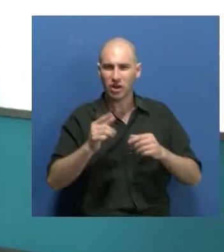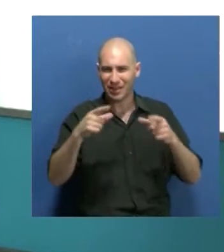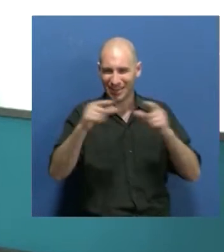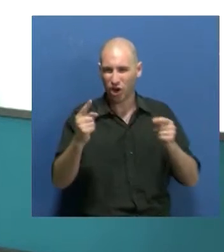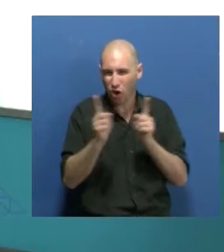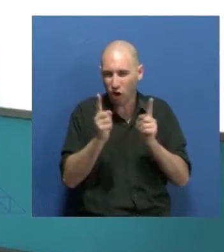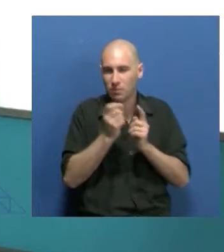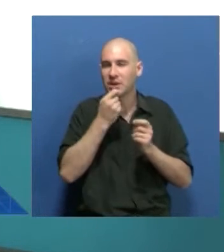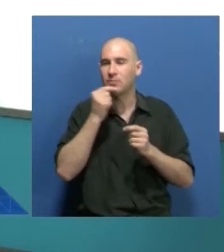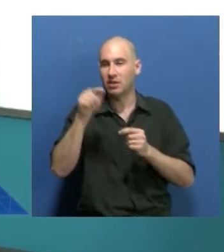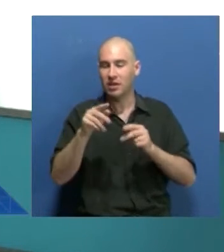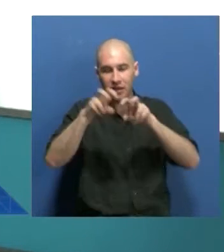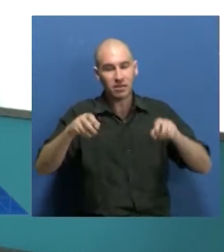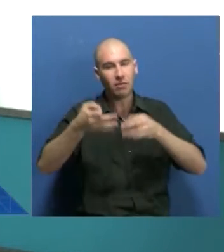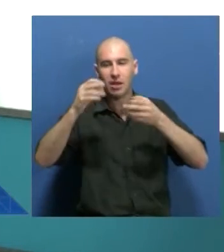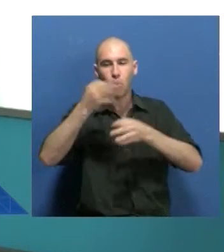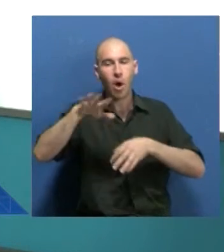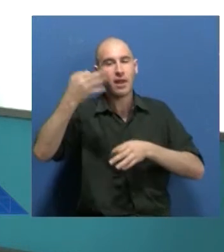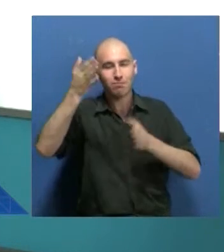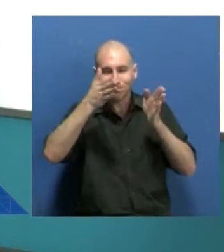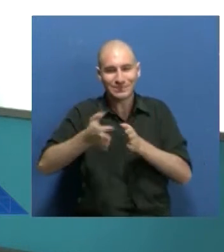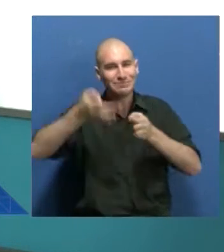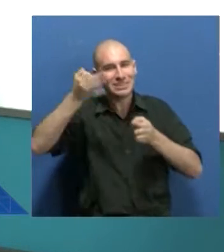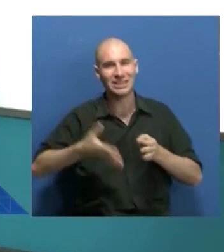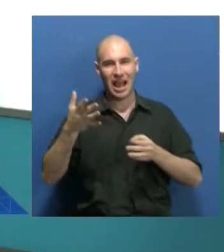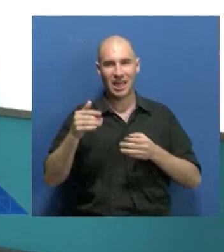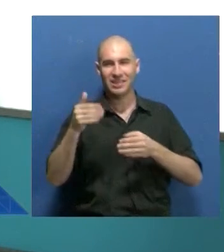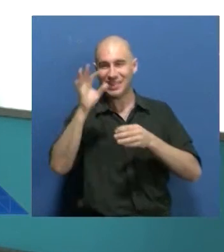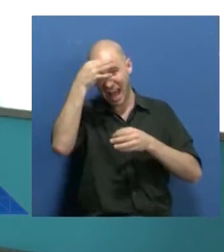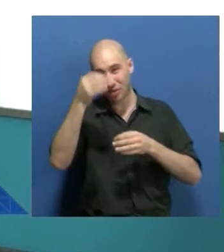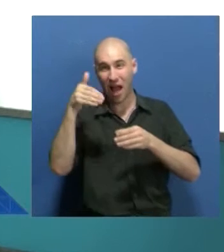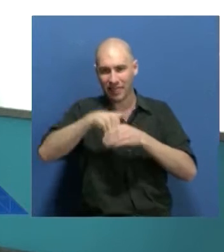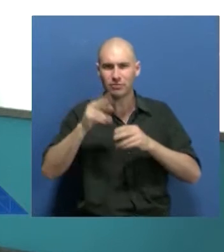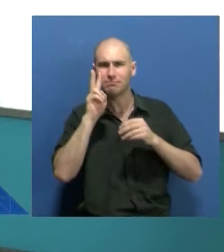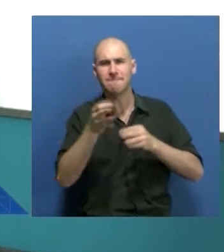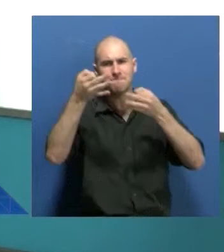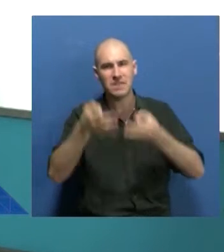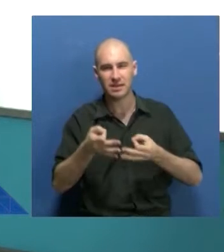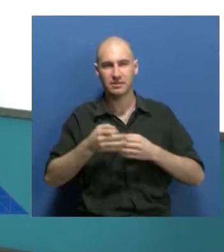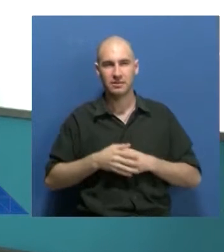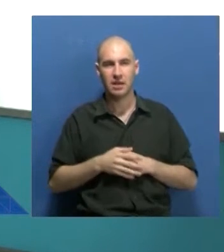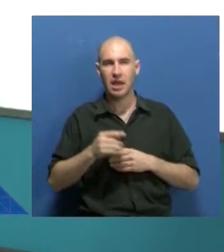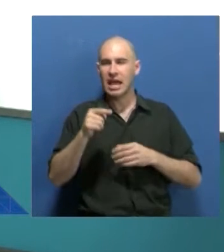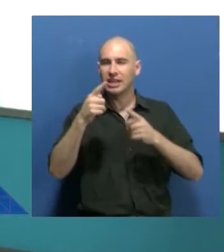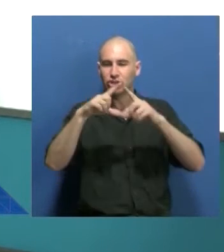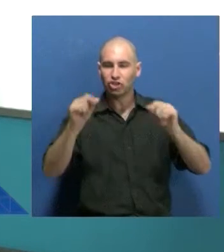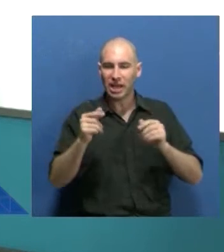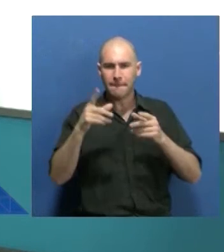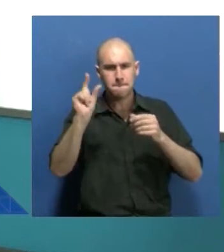recién, que tienen que estar ubicados en un lugar específico dentro del teatro para poder tener una buena visual de la obra. ¿Va a haber una cantidad limitada de localidades?